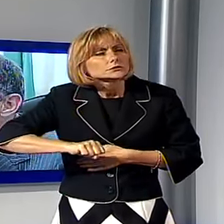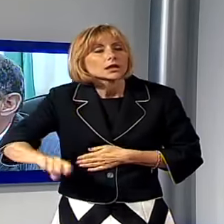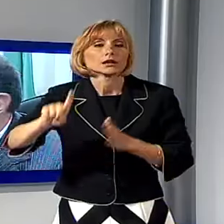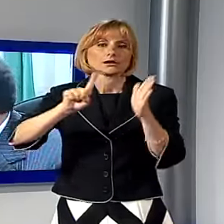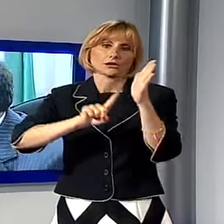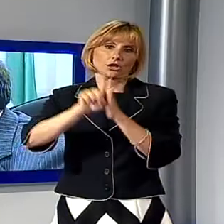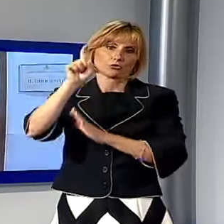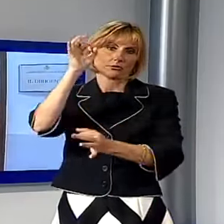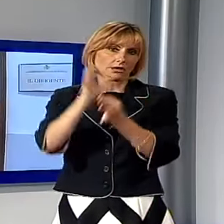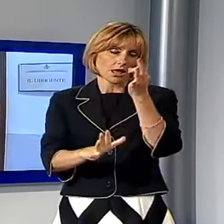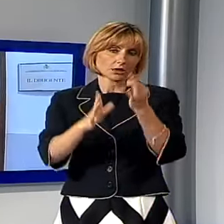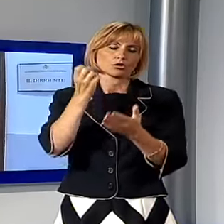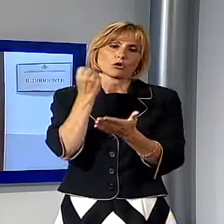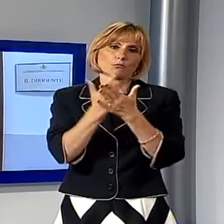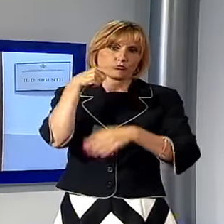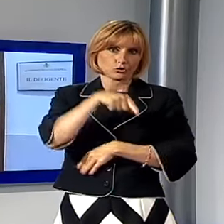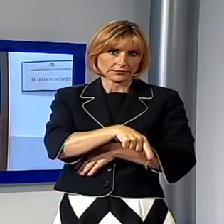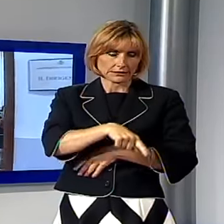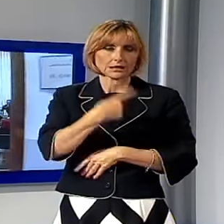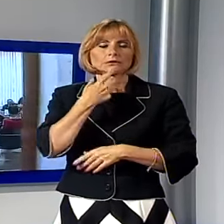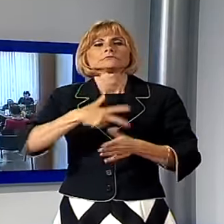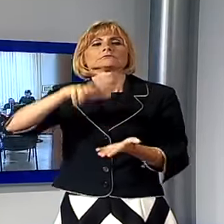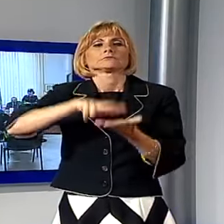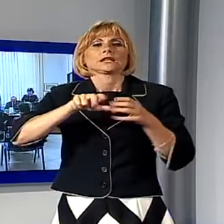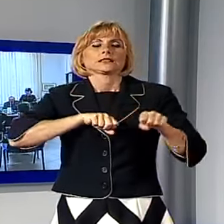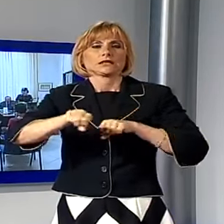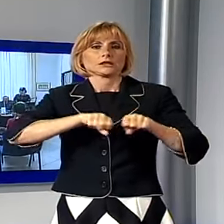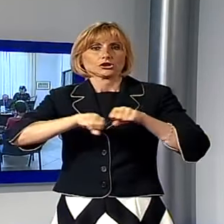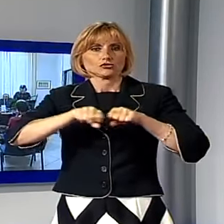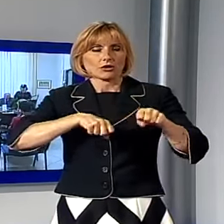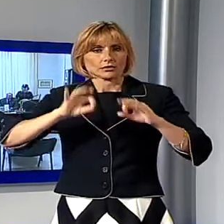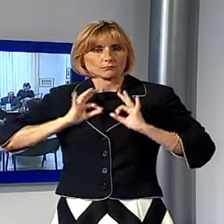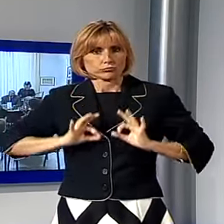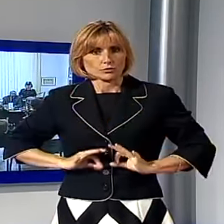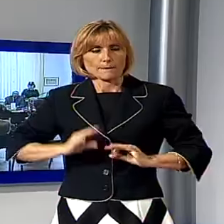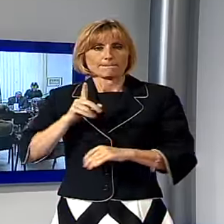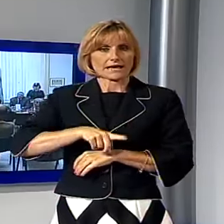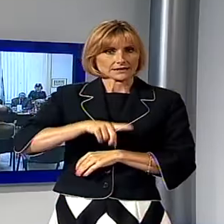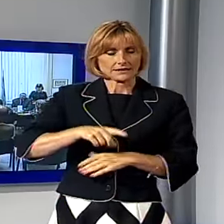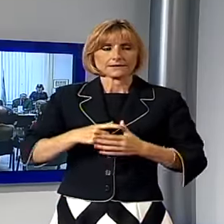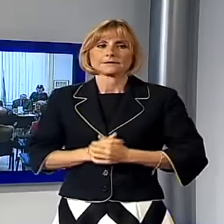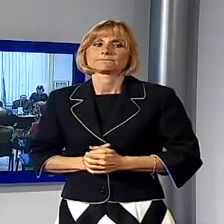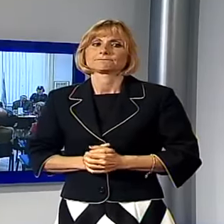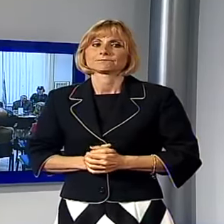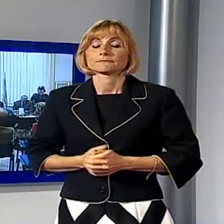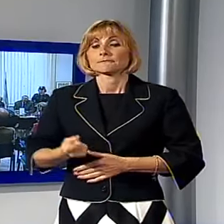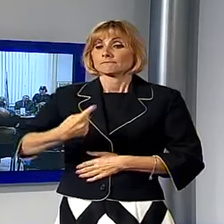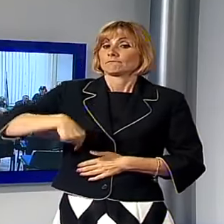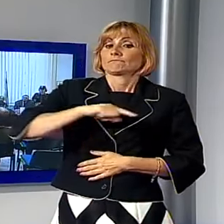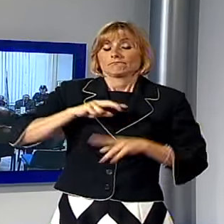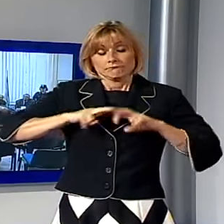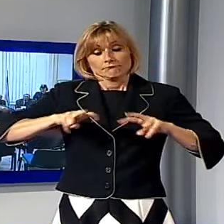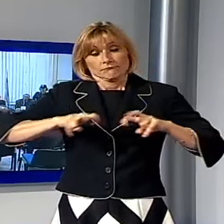risultato abbastanza importante come conferma il dirigente del commissariato Enrico Parrini. Le abbiamo trovati a seguito dell